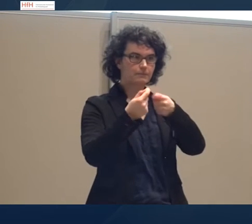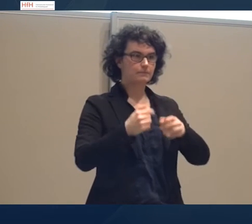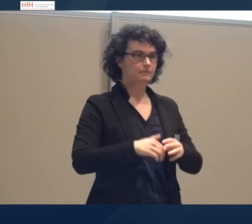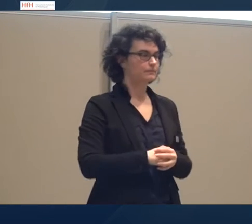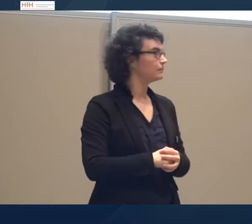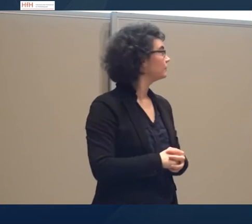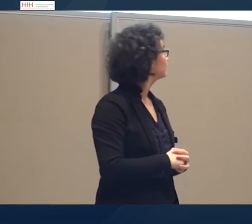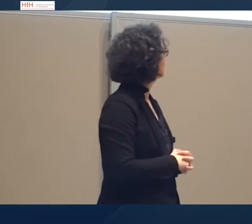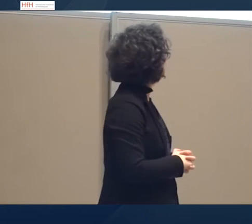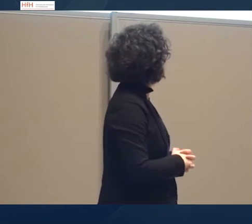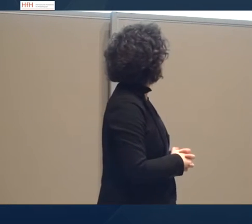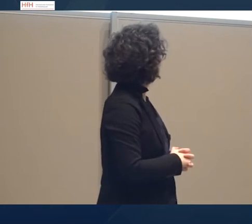Das ist übereinfordernd.